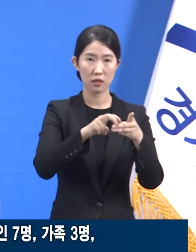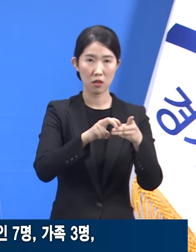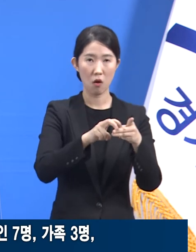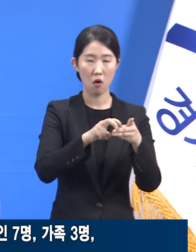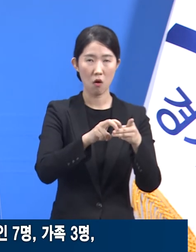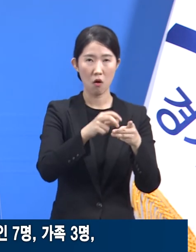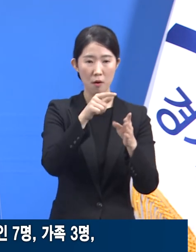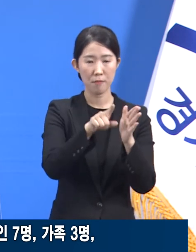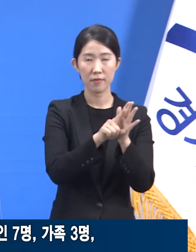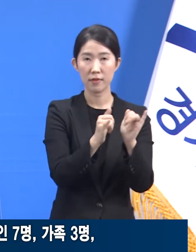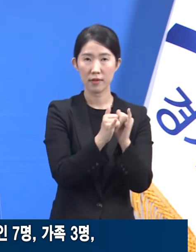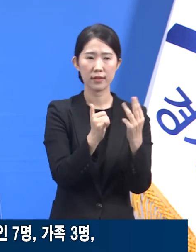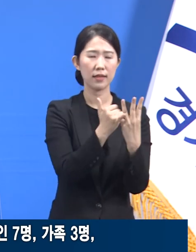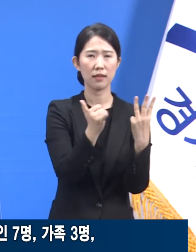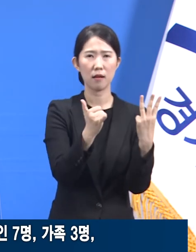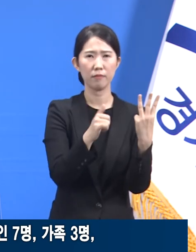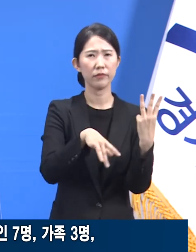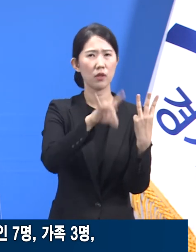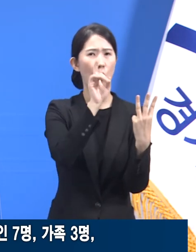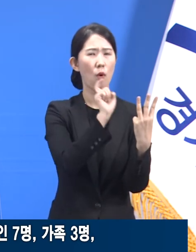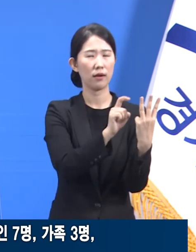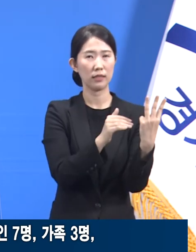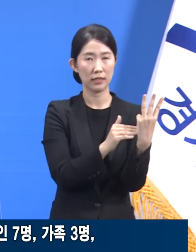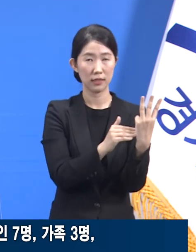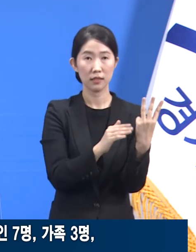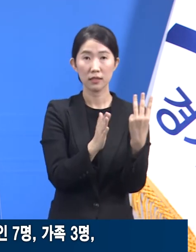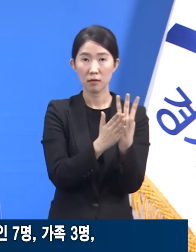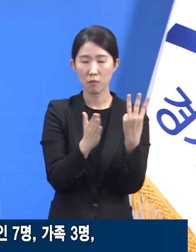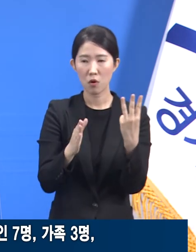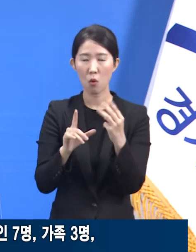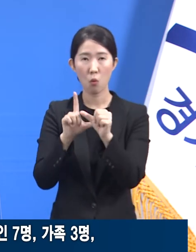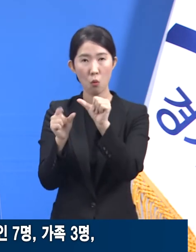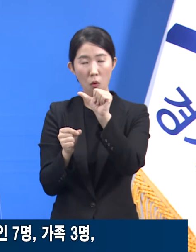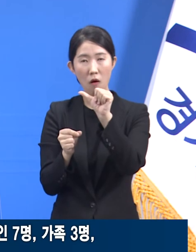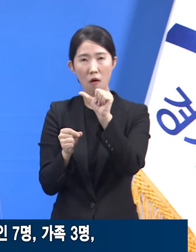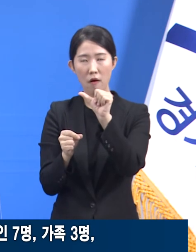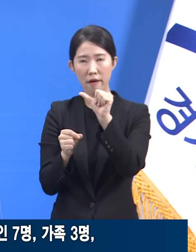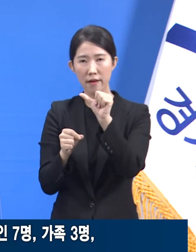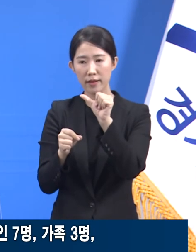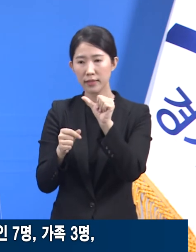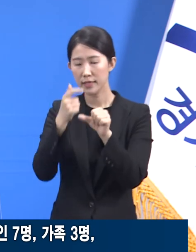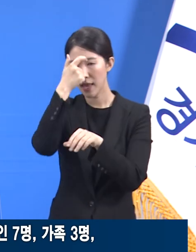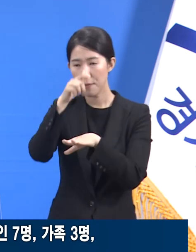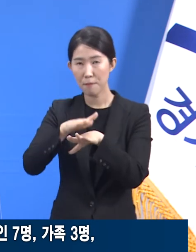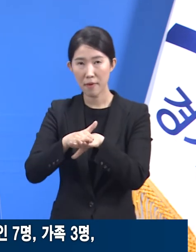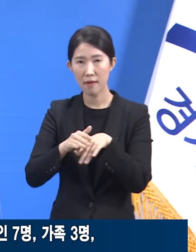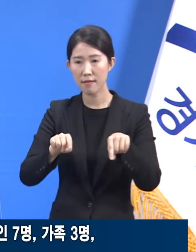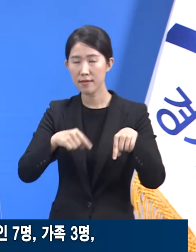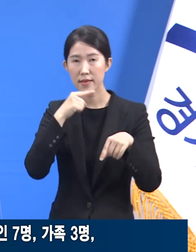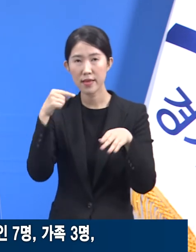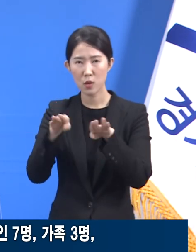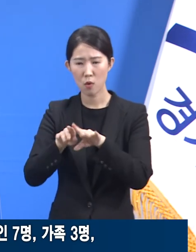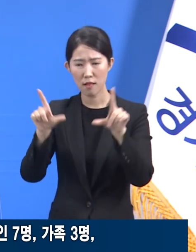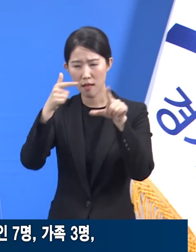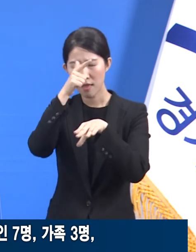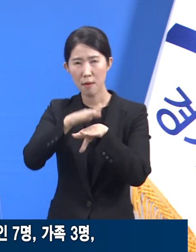판정을 받아 이들이 참여한 5월 2일 일요일 예배 참석자를 대상으로 일제검사를 실시했습니다.